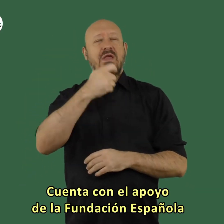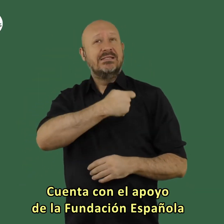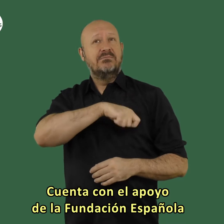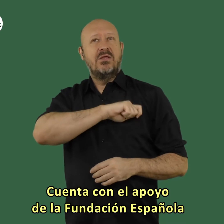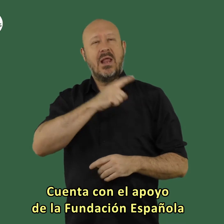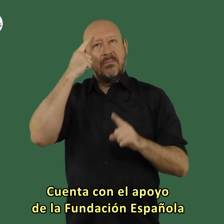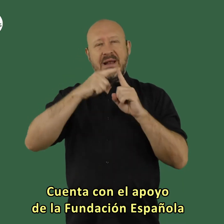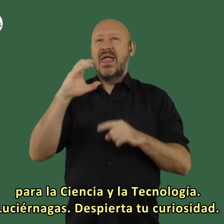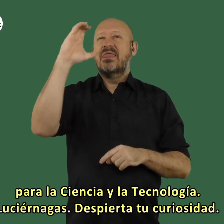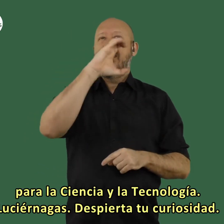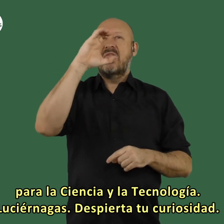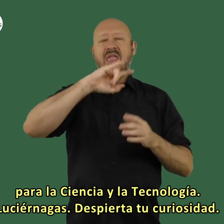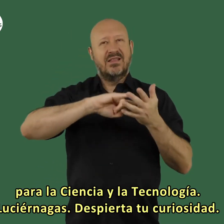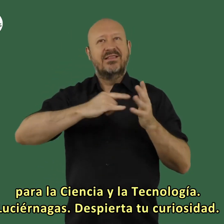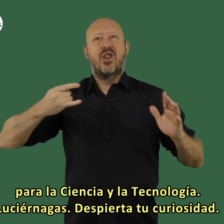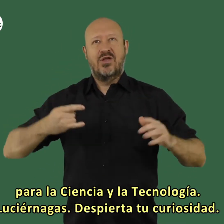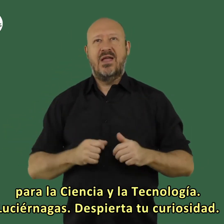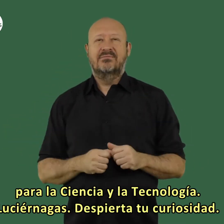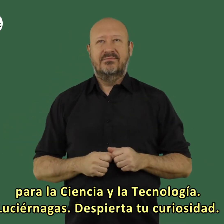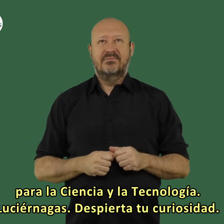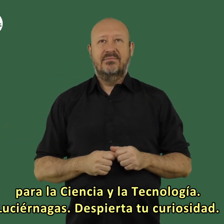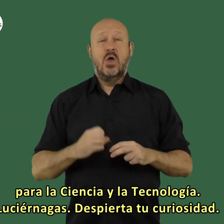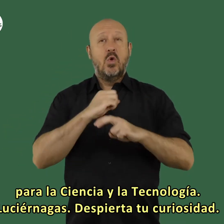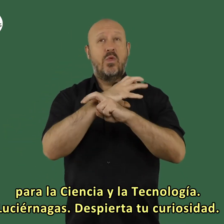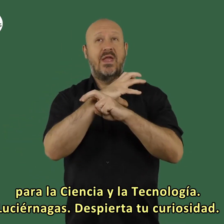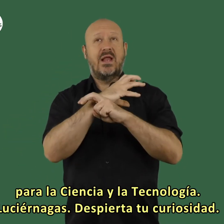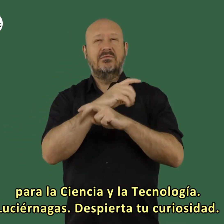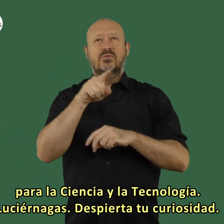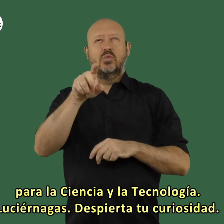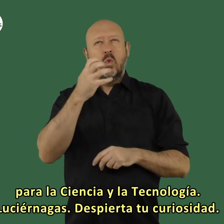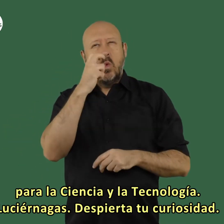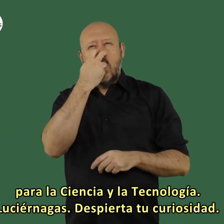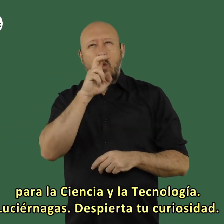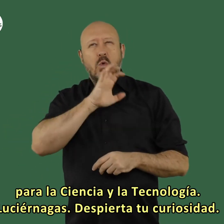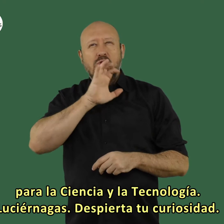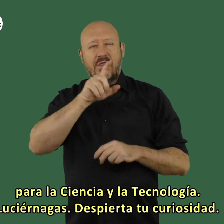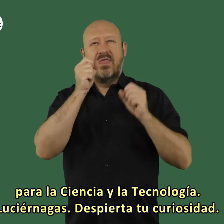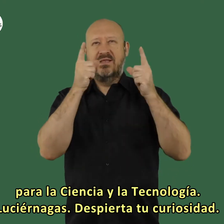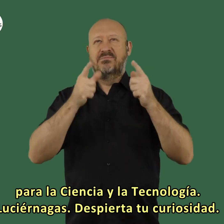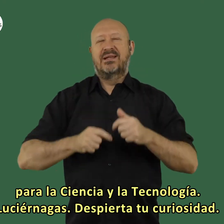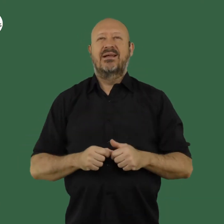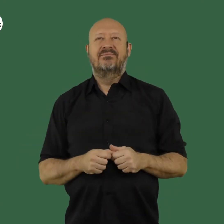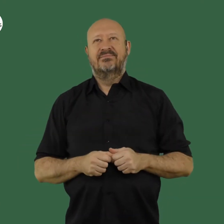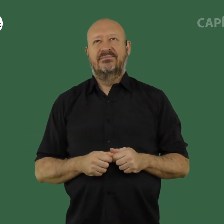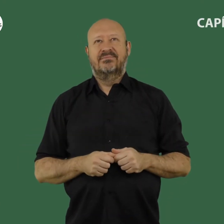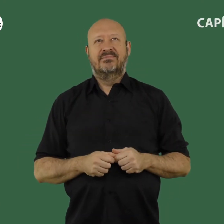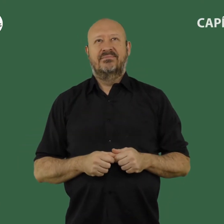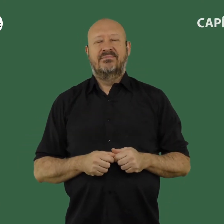apoyo de la fundación española para la ciencia y la tecnología luciérnagas despierta tu curiosidad